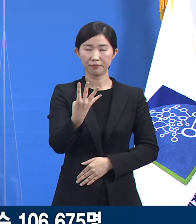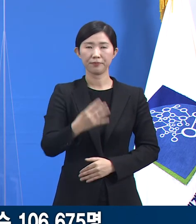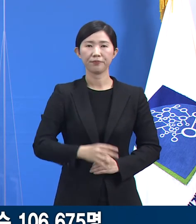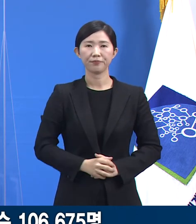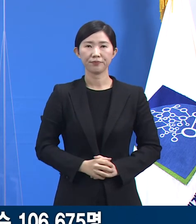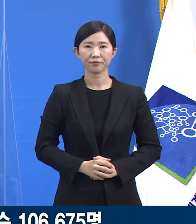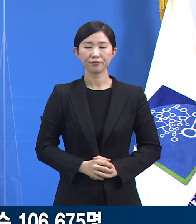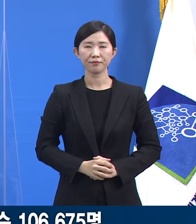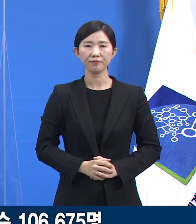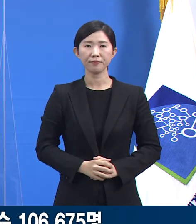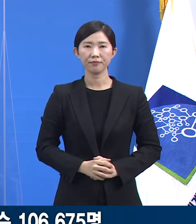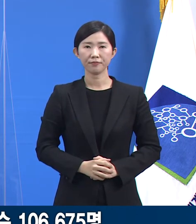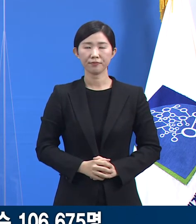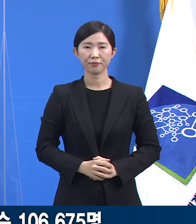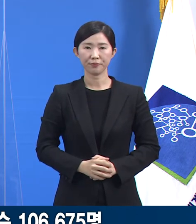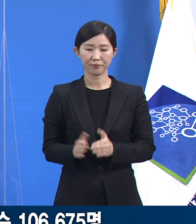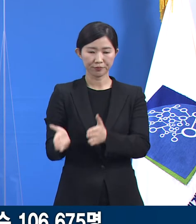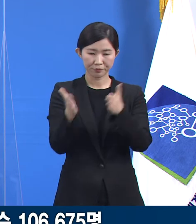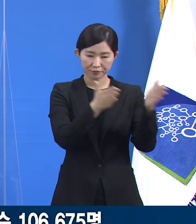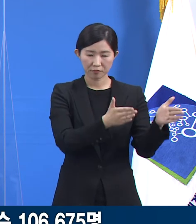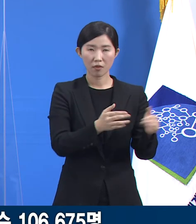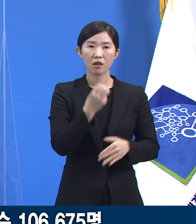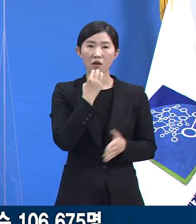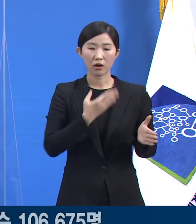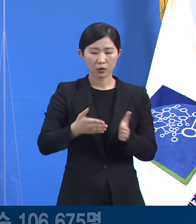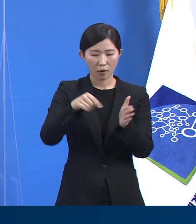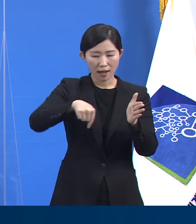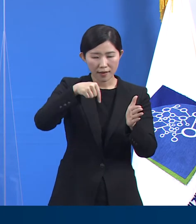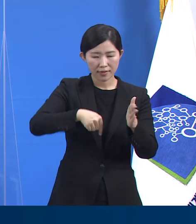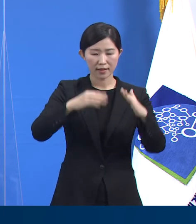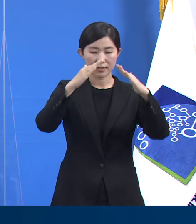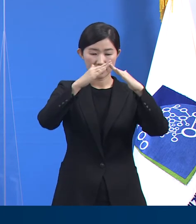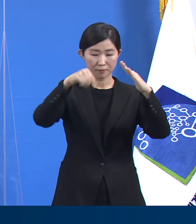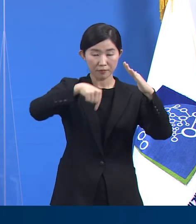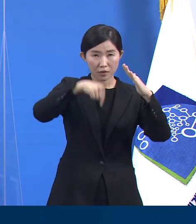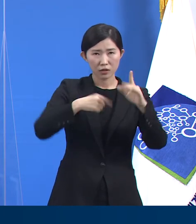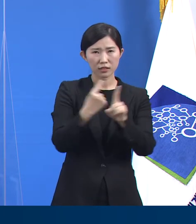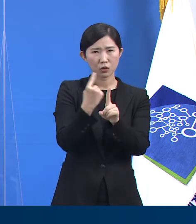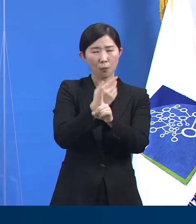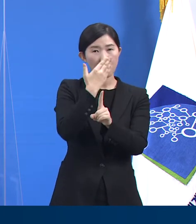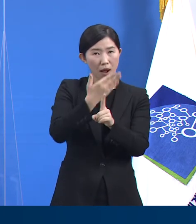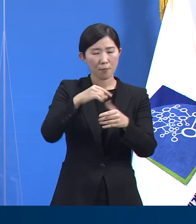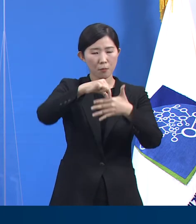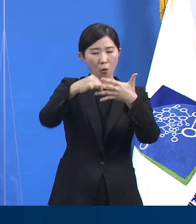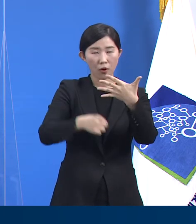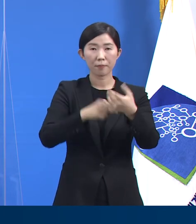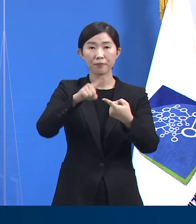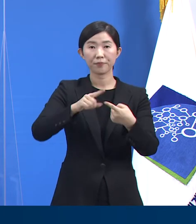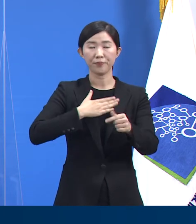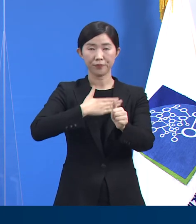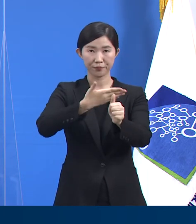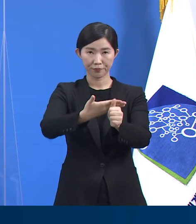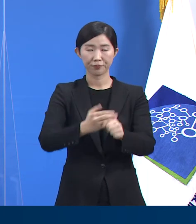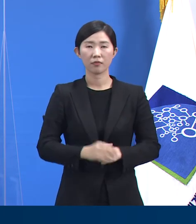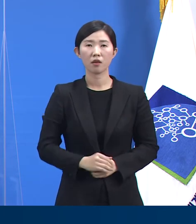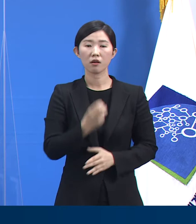다음은 경기도의 자가치료 프로그램에 대해 소개해드립니다. 경기도는